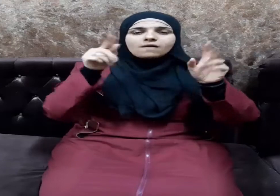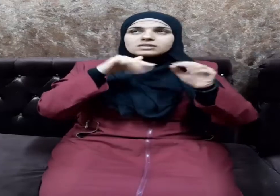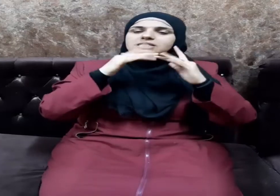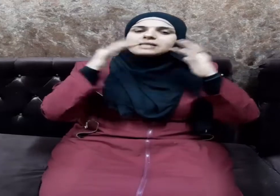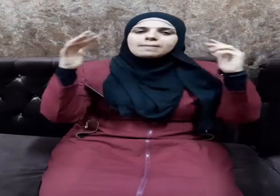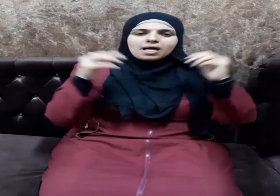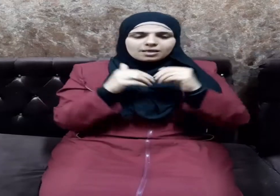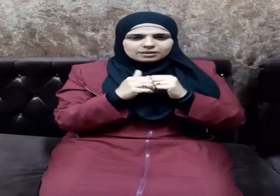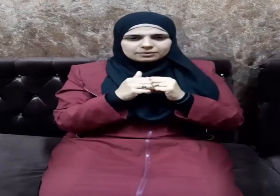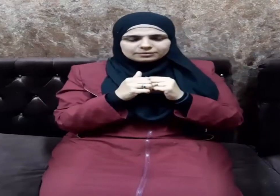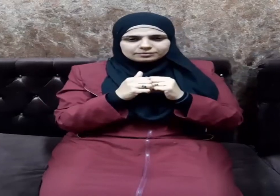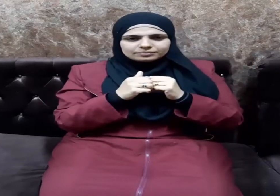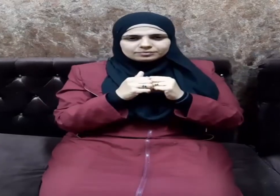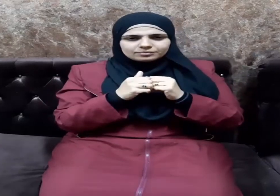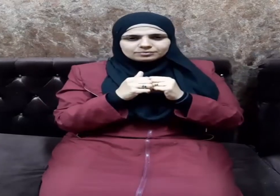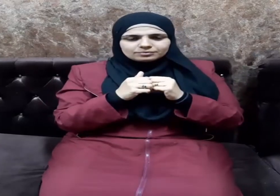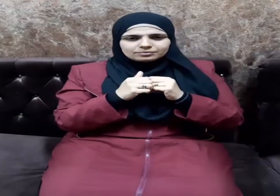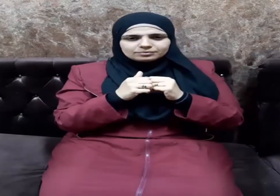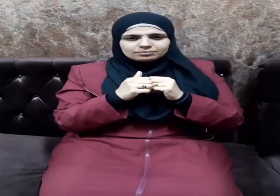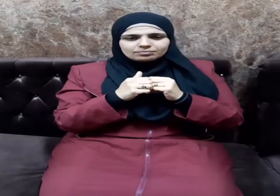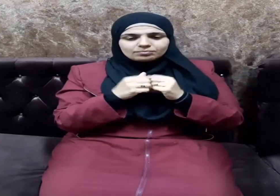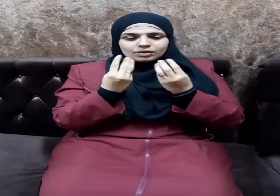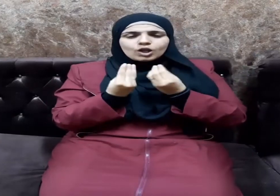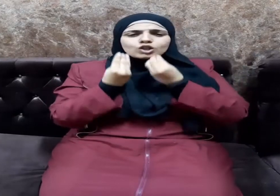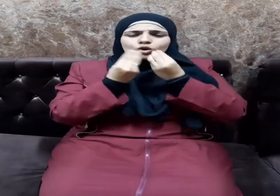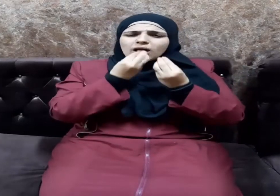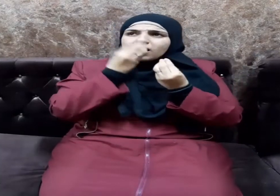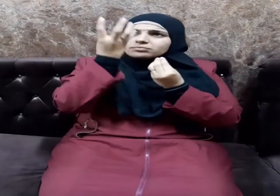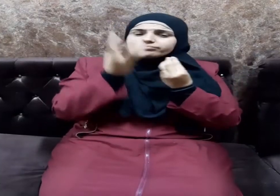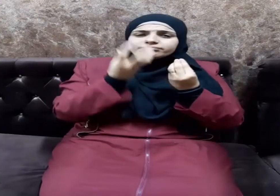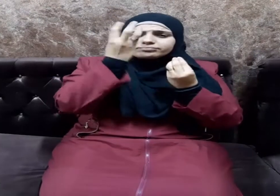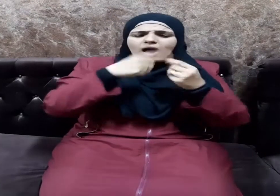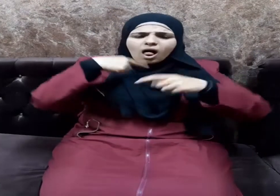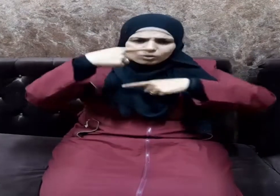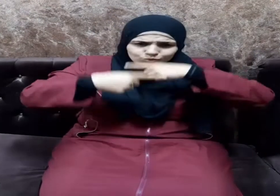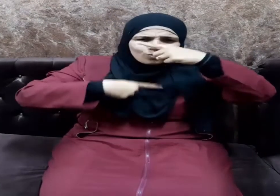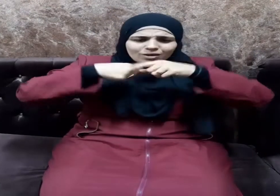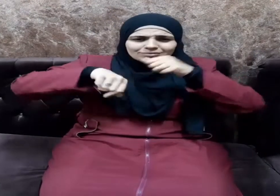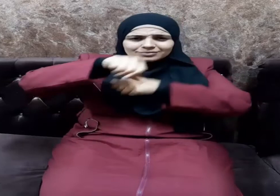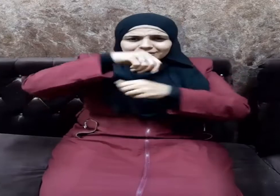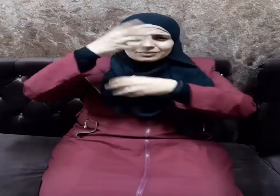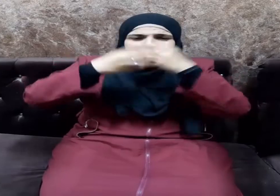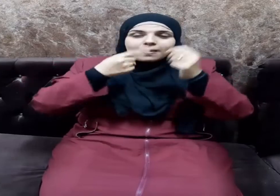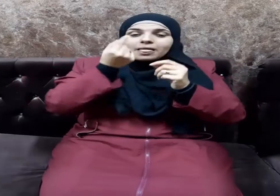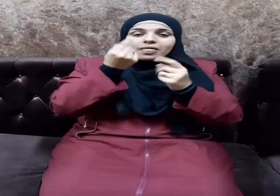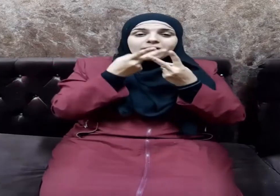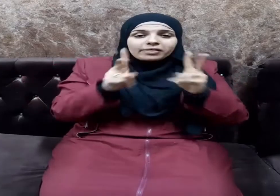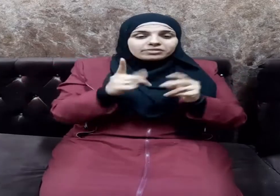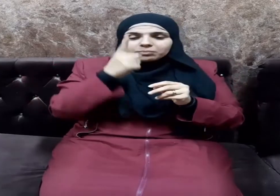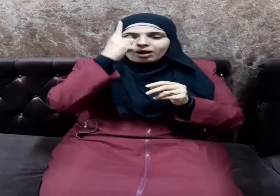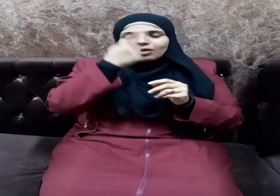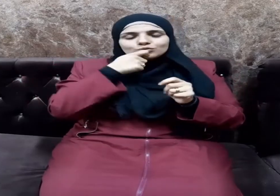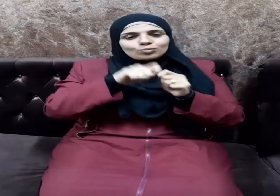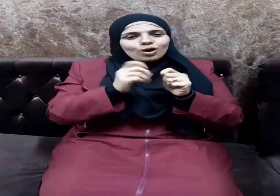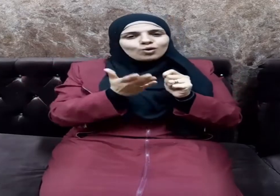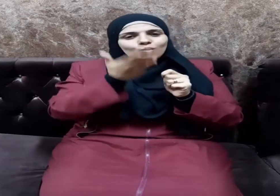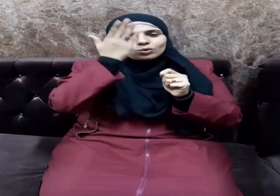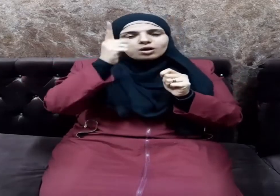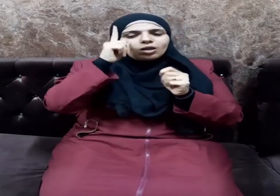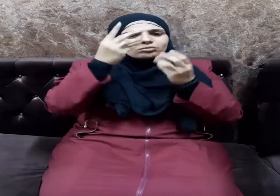في السماء تؤتي أكلها كل حين بإذن ربها ويضرب الله